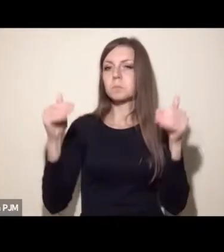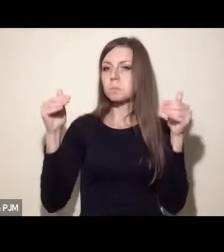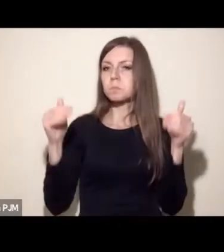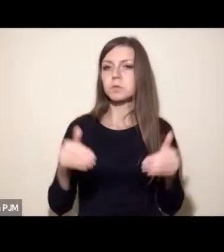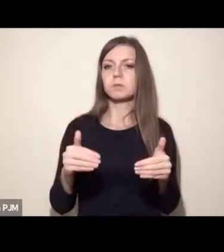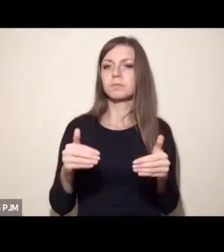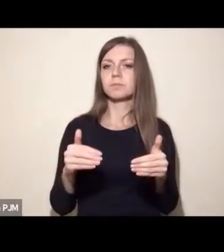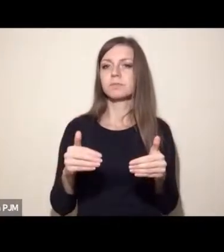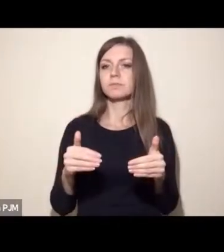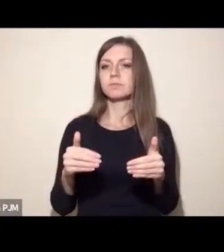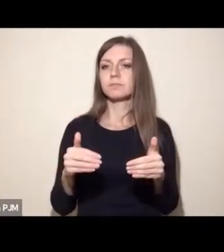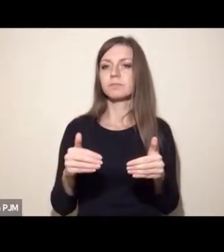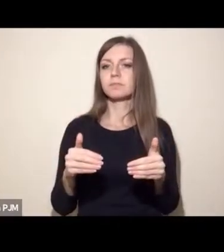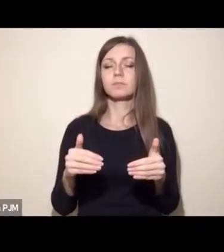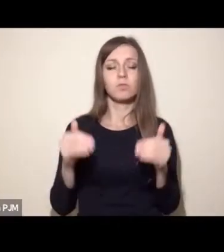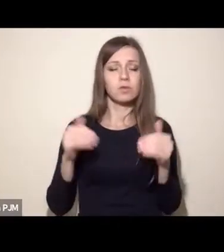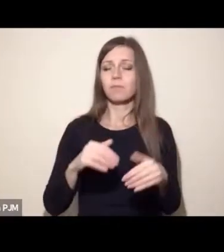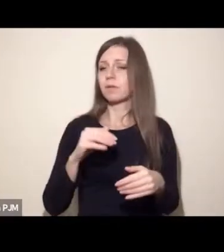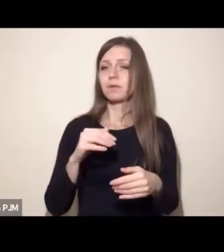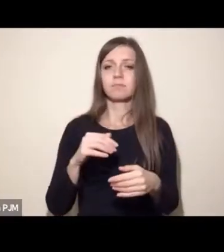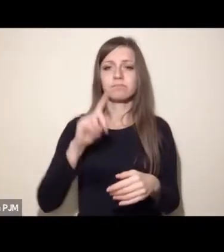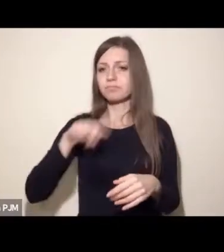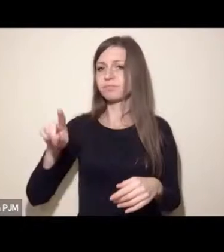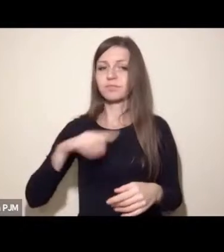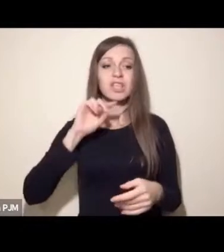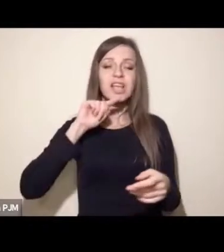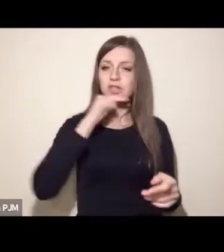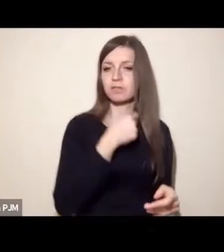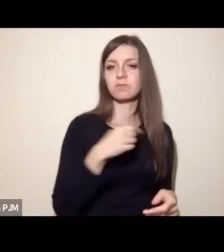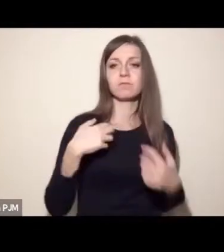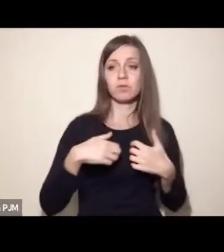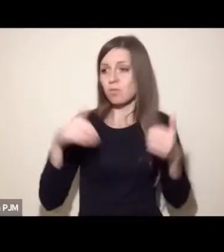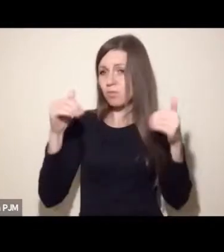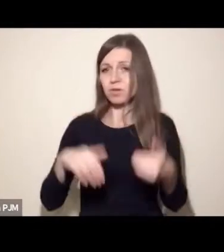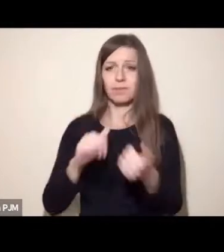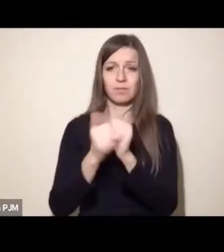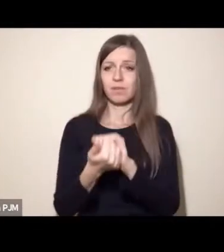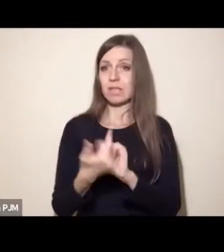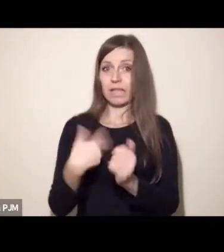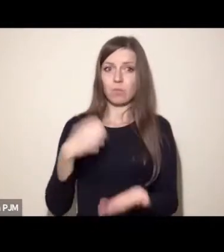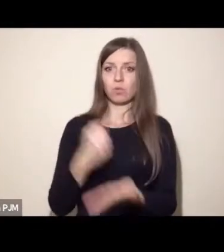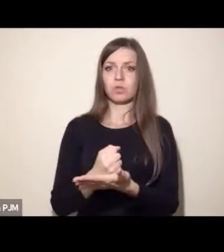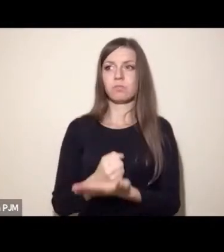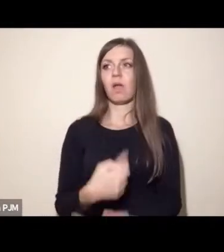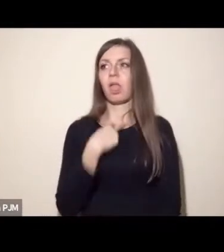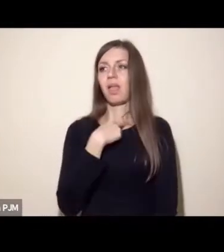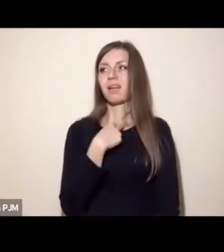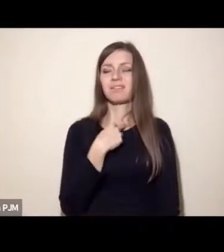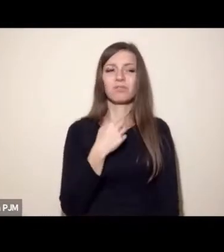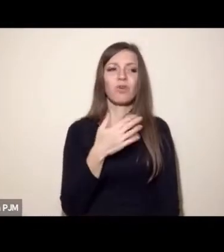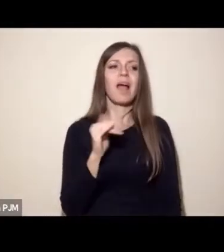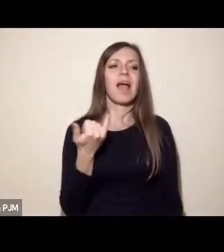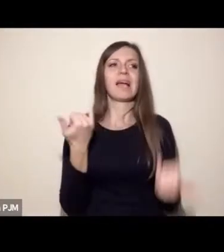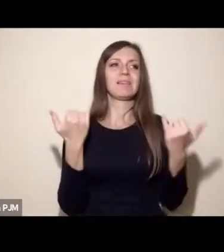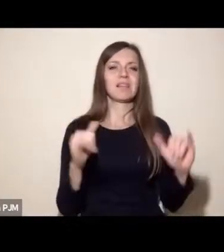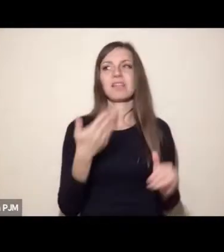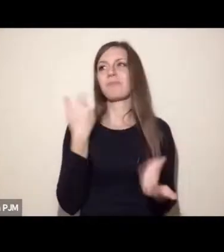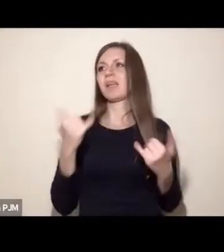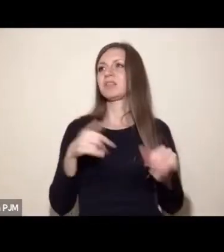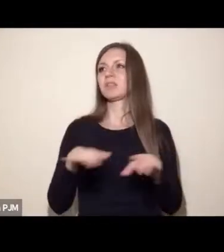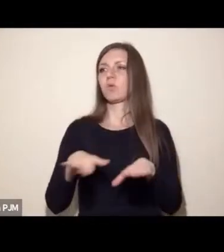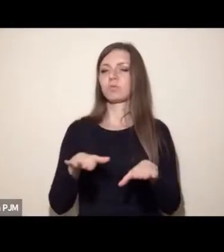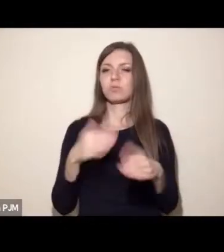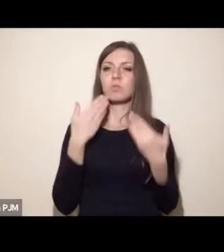każdej formy krzywdzącego wykorzystywania zwierząt, ale zawsze mówię i sądzę, że to jest bardzo dobry plan społeczny i dobra propozycja dla wszystkich grup.